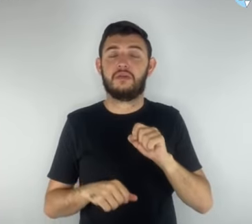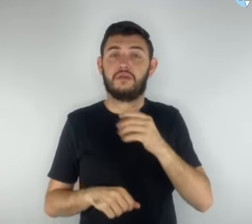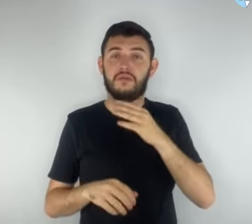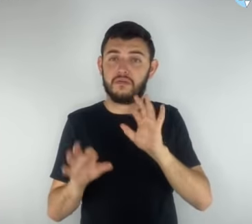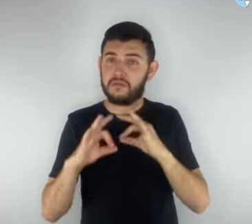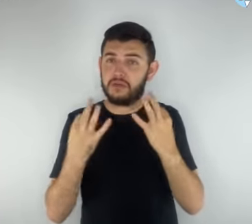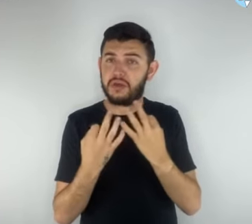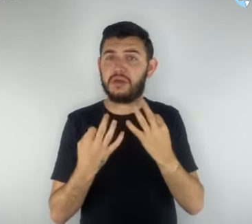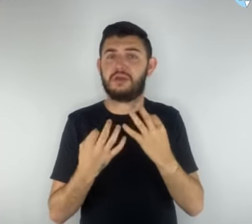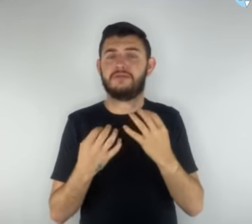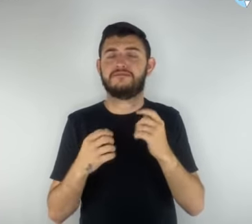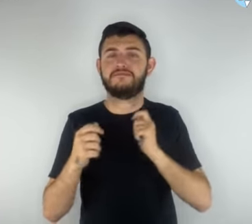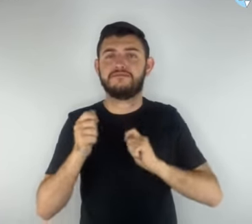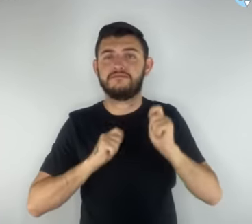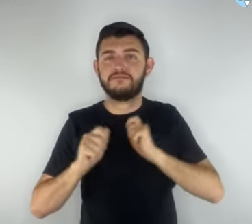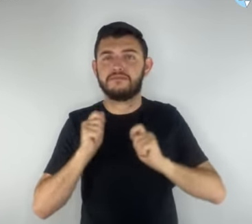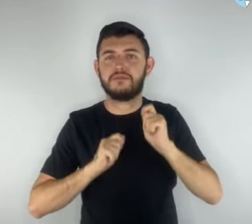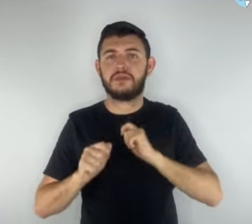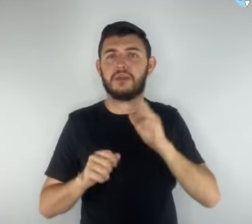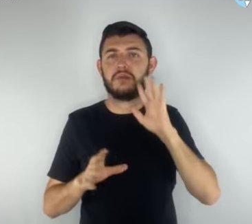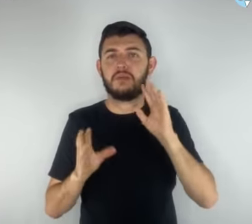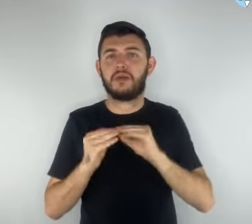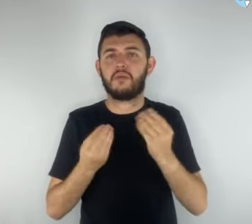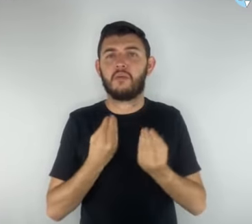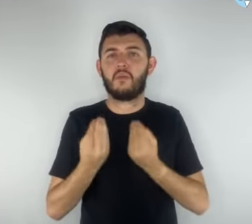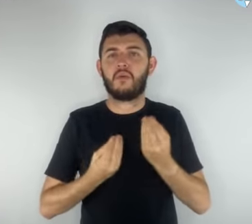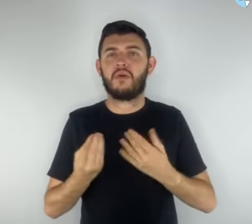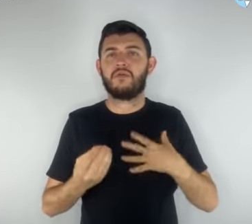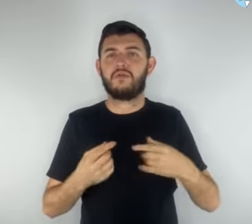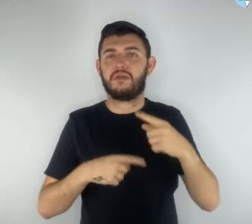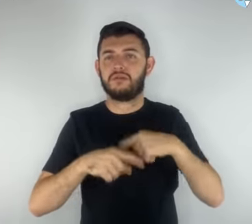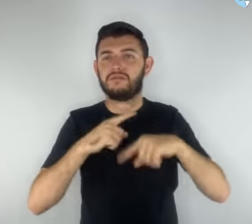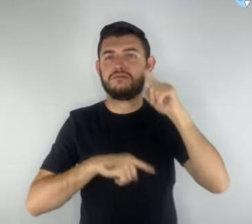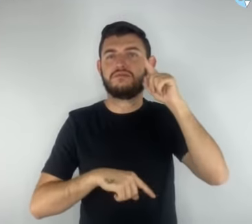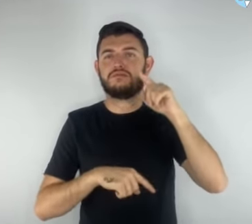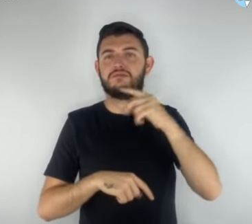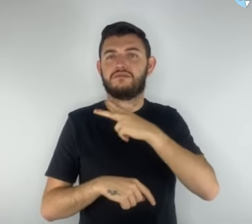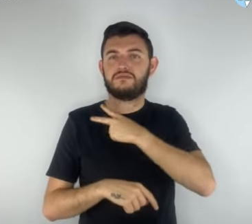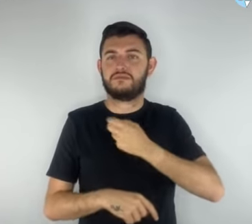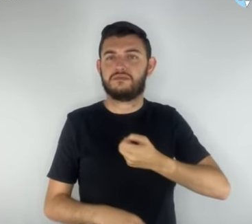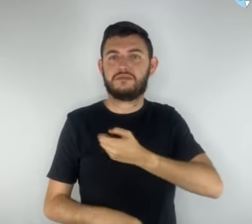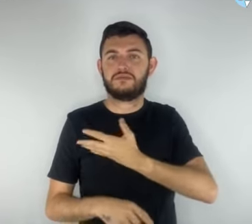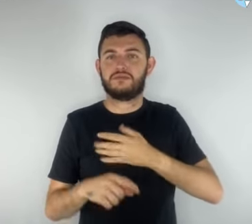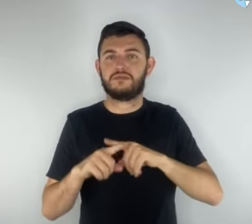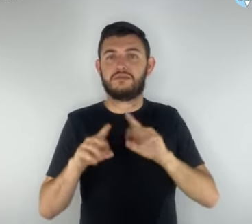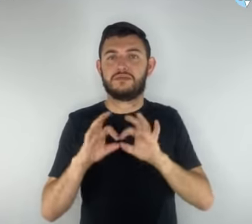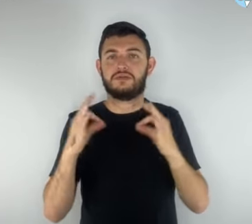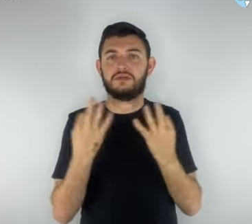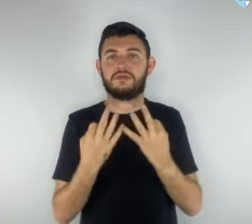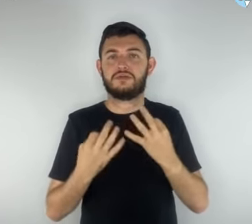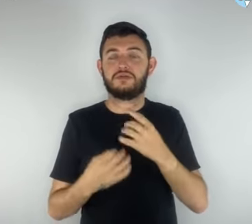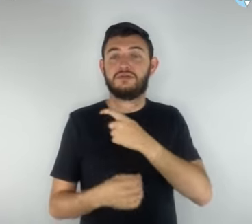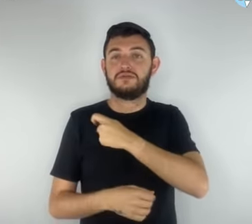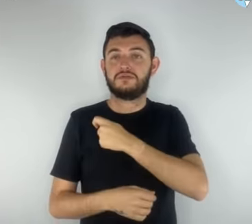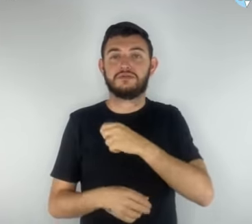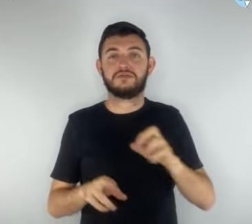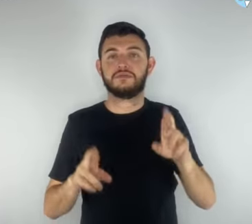implementação do novo ensino médio. O que as famílias dos alunos não esperavam, contudo, é que o